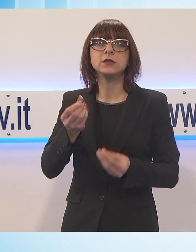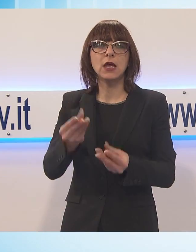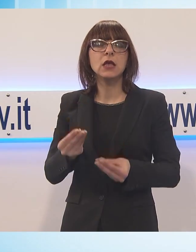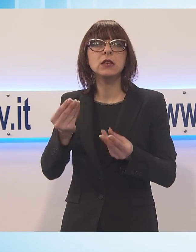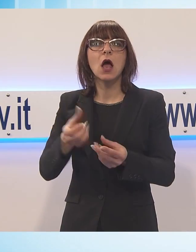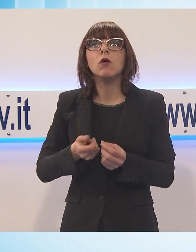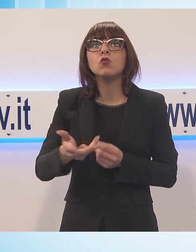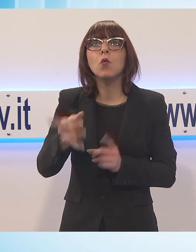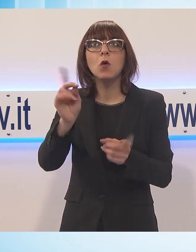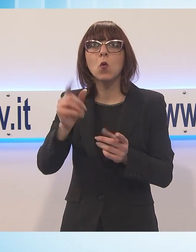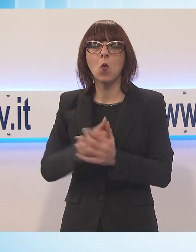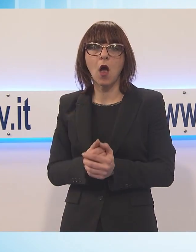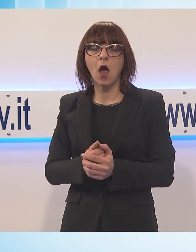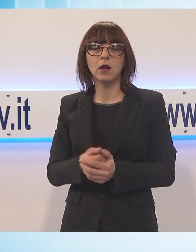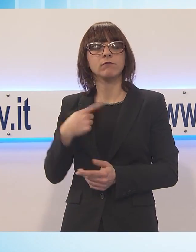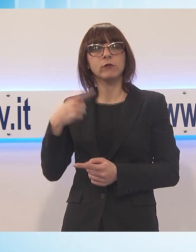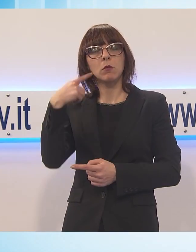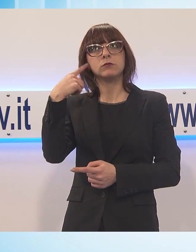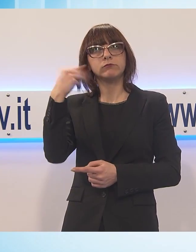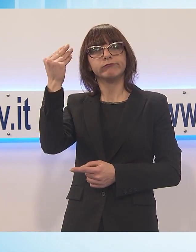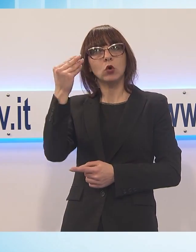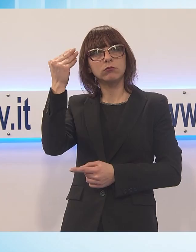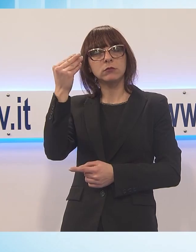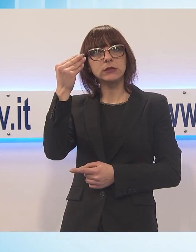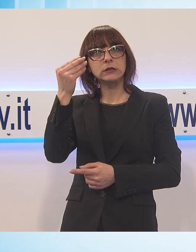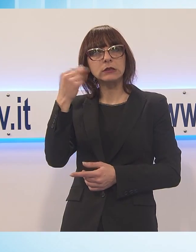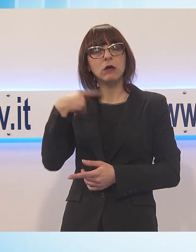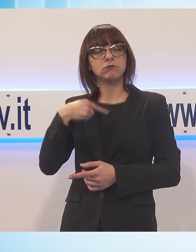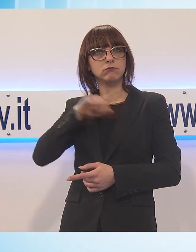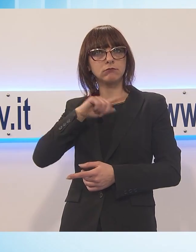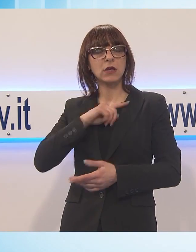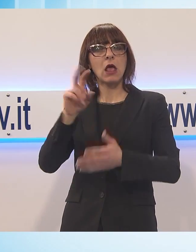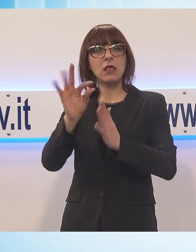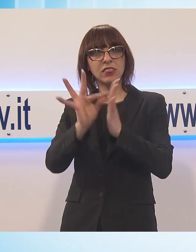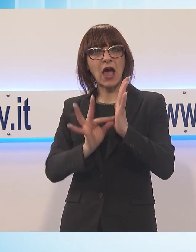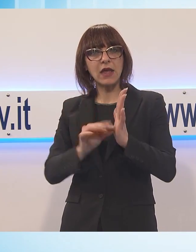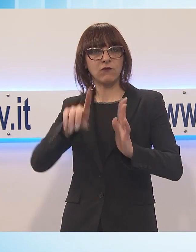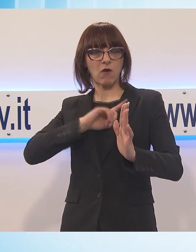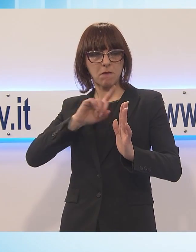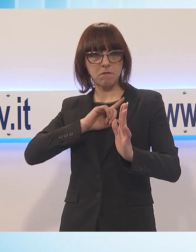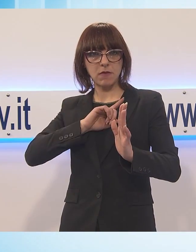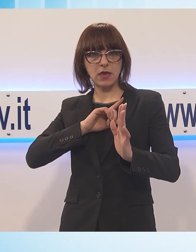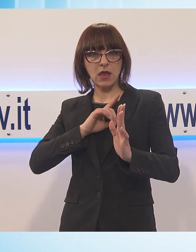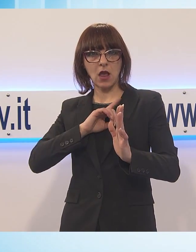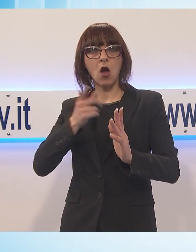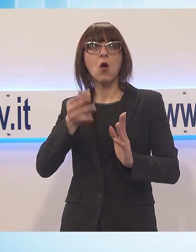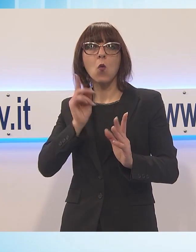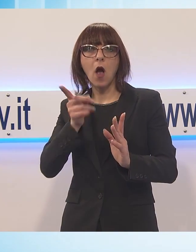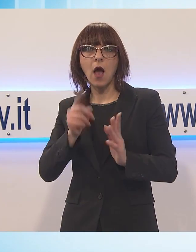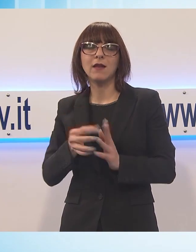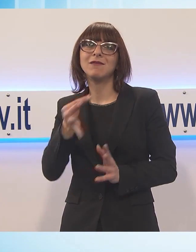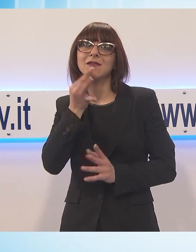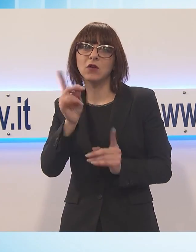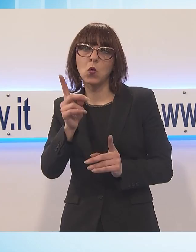'idea di quella che sarà la loro tariffa perché quanto meno sacchetti si consegnano meno si paga